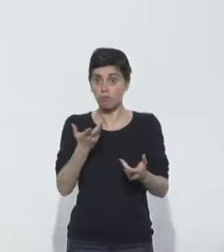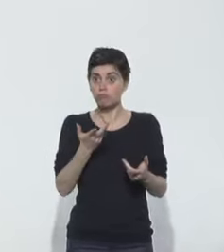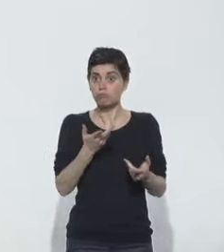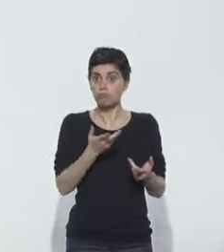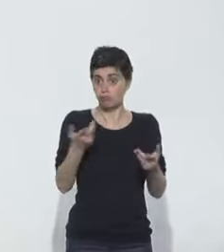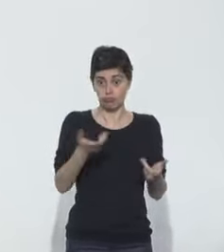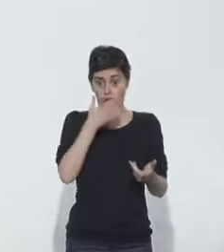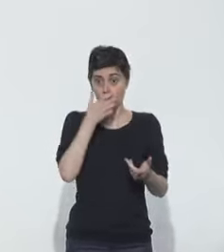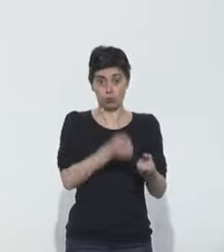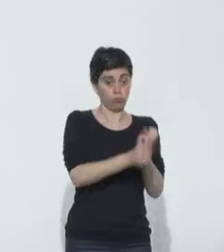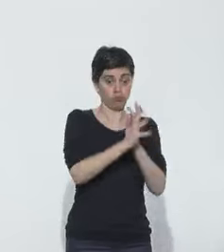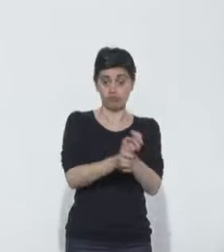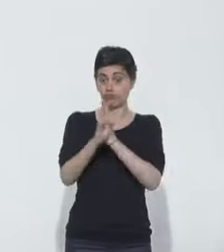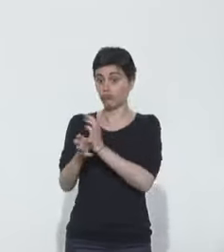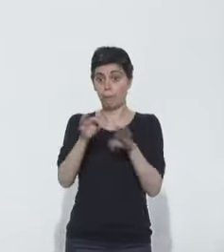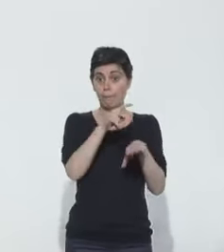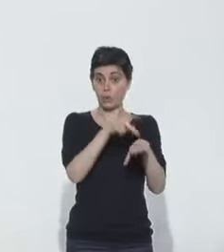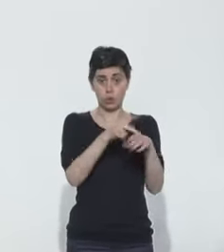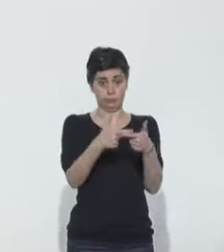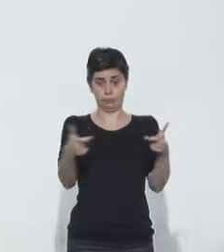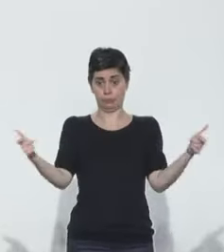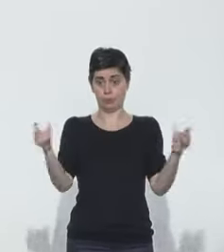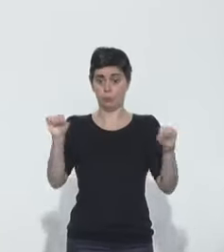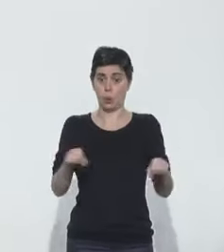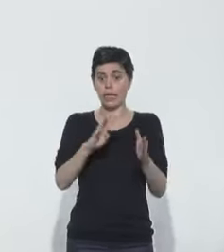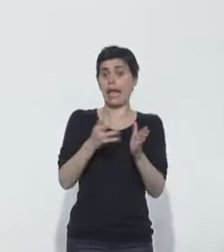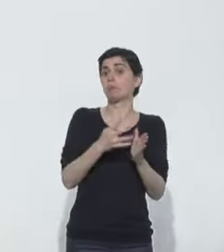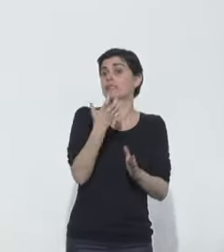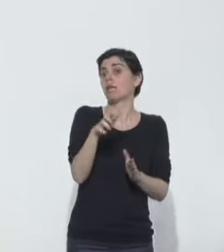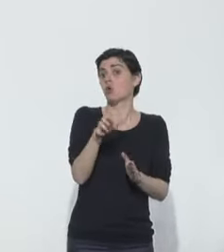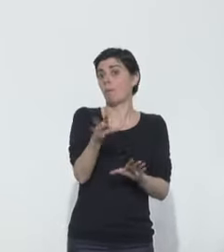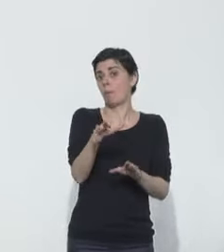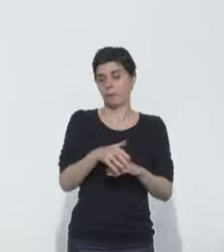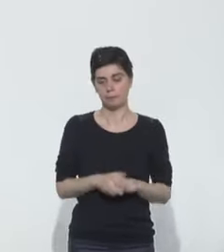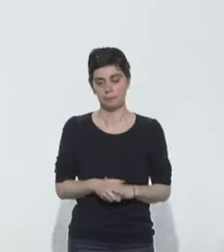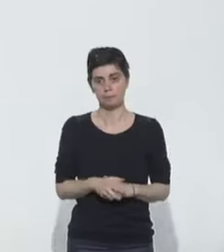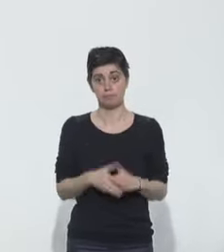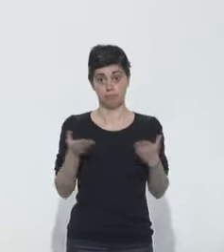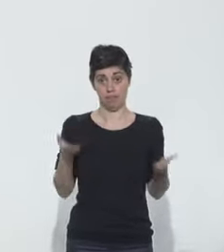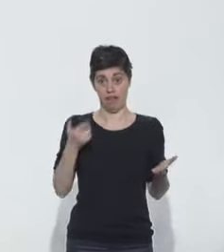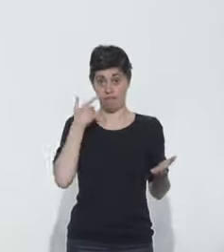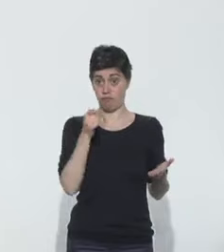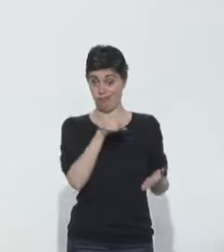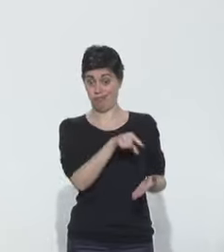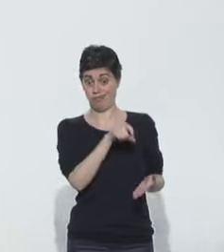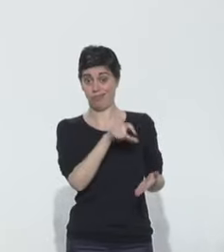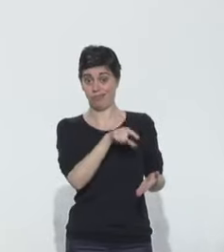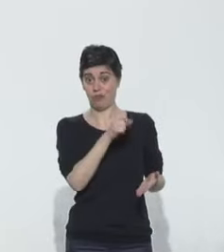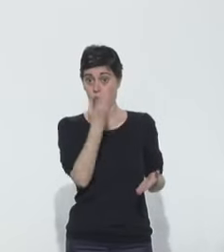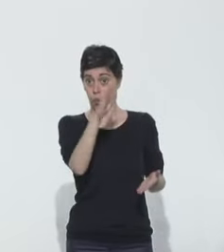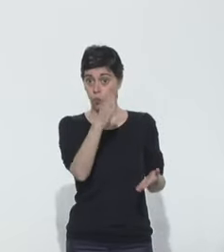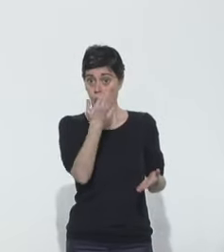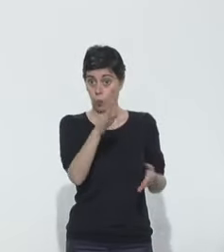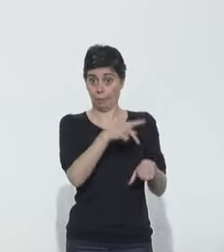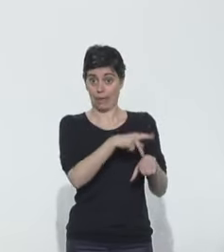pathologies en réanimation, en général, aux alentours de 4 000 ou 4 500 patients en réanimation. Là, nous avons vu disparaître beaucoup de